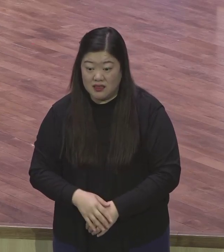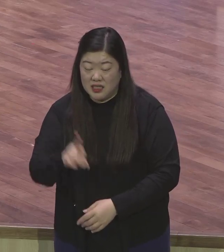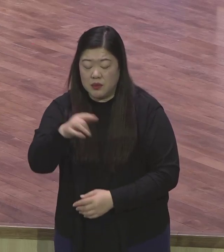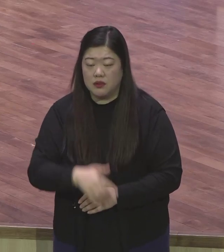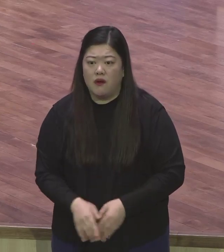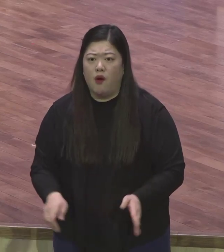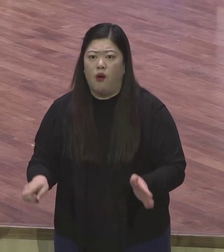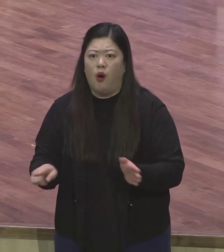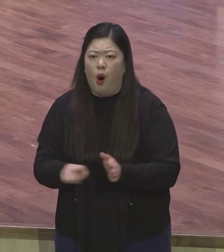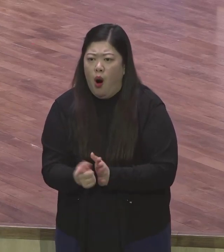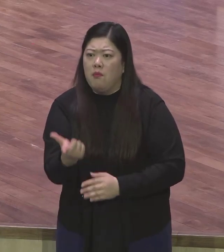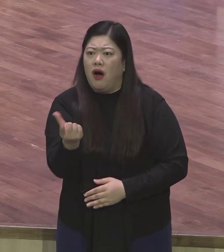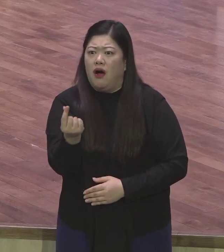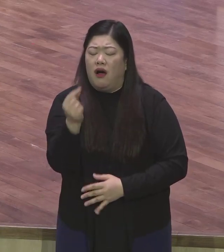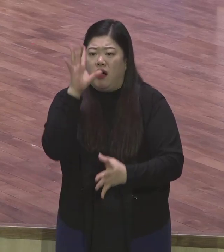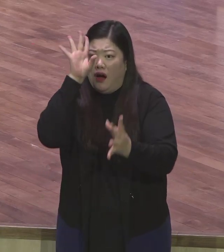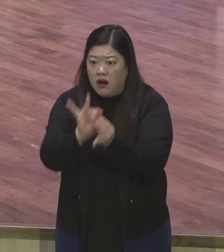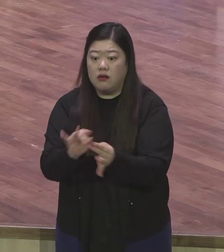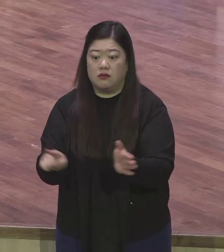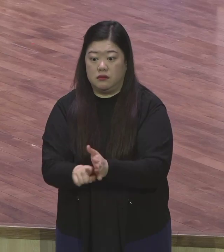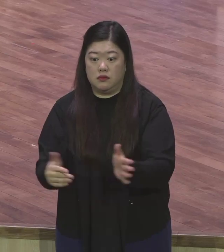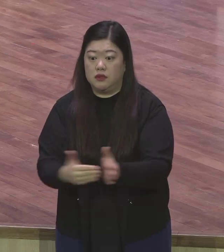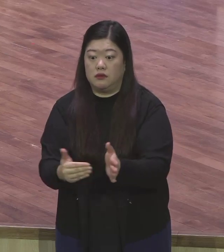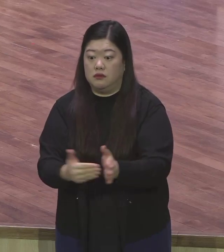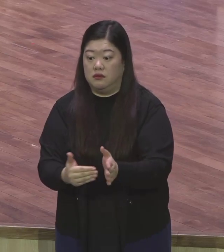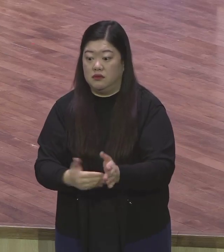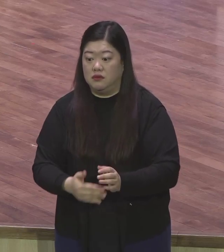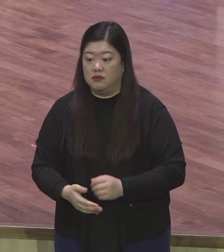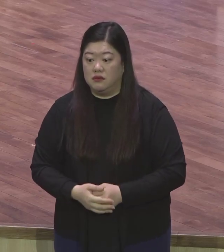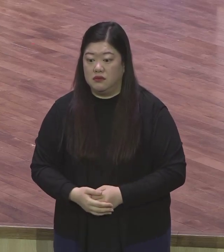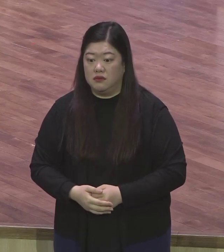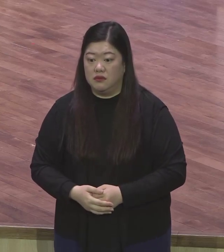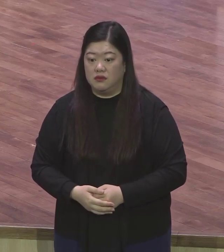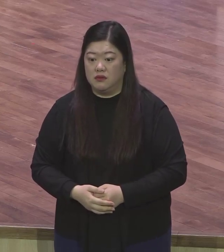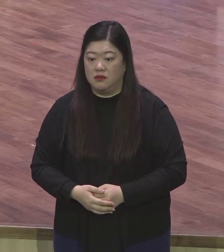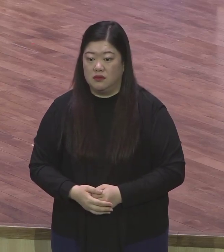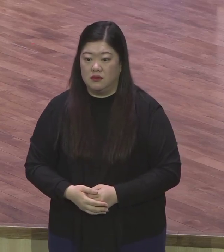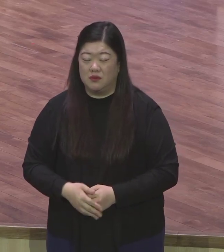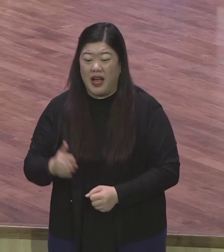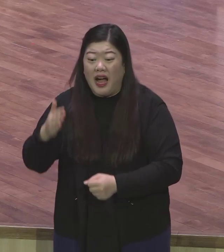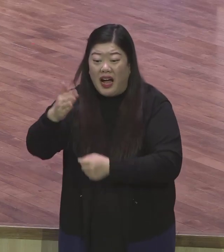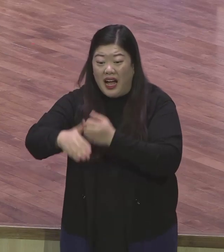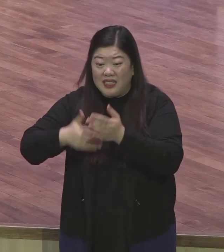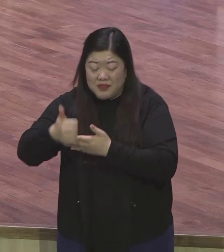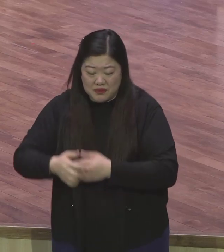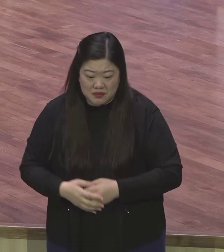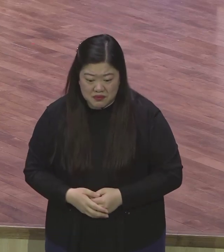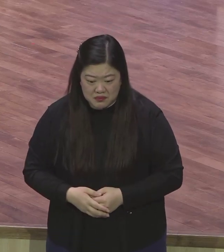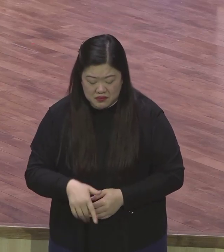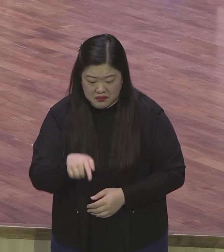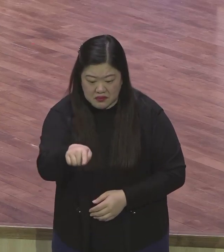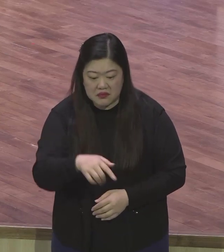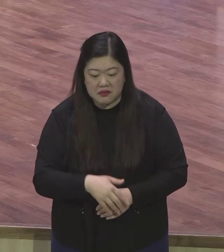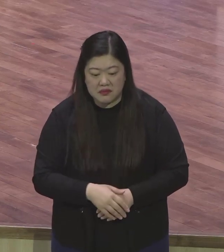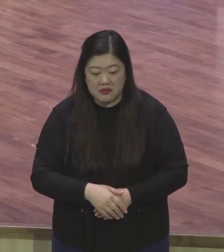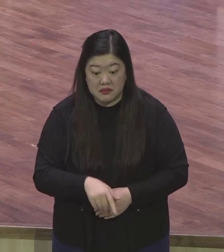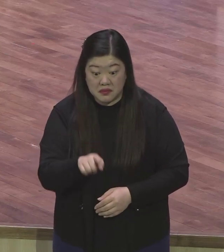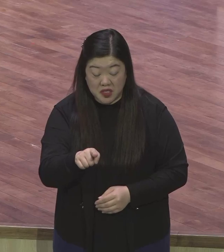끝이 아멘 믿으면 끝이 무슨 하나님이 치사하게 인간에게 뭐 네 뭐 해라 머리 깎고 머리 깎고 너